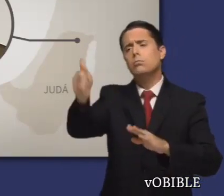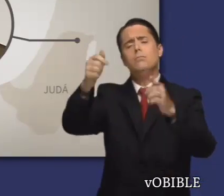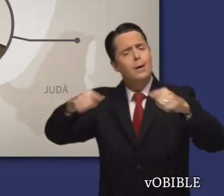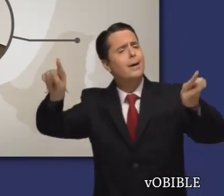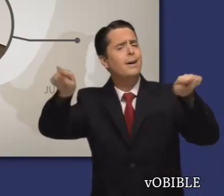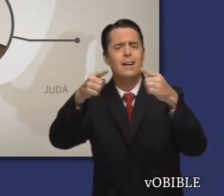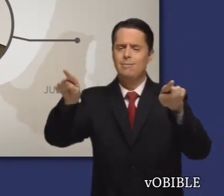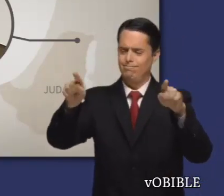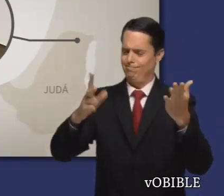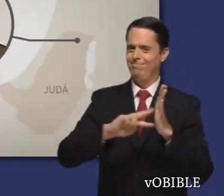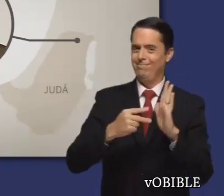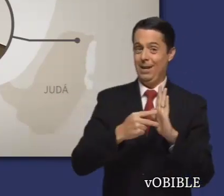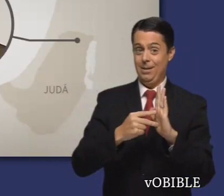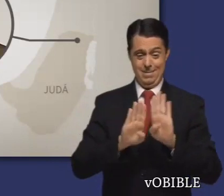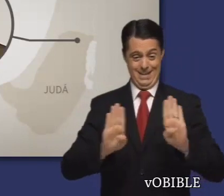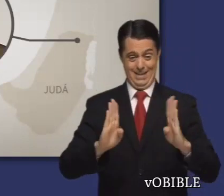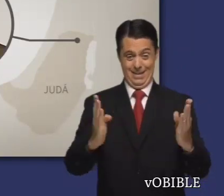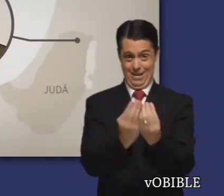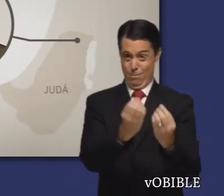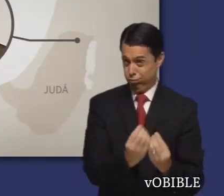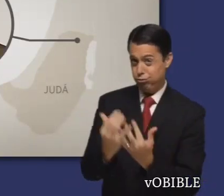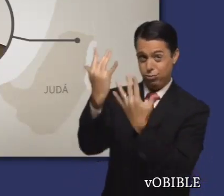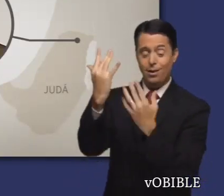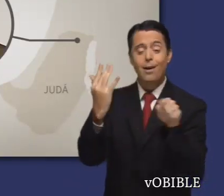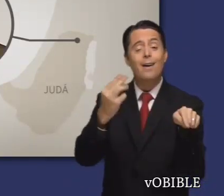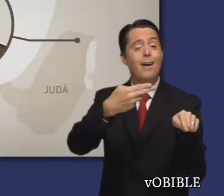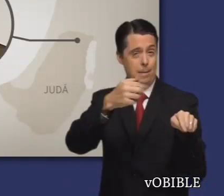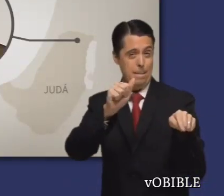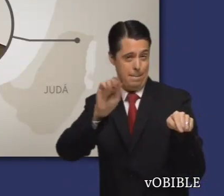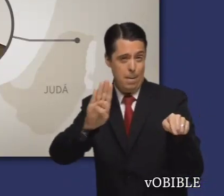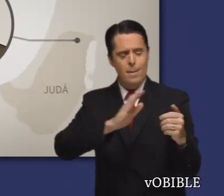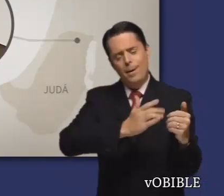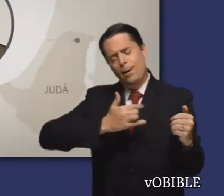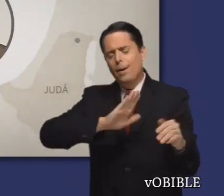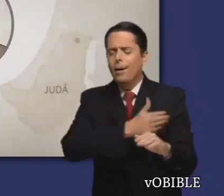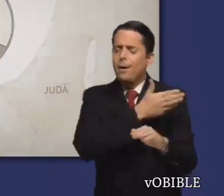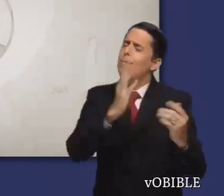instrumentos de cuerda, hay quienes piensan que este profeta fue un músico del templo.